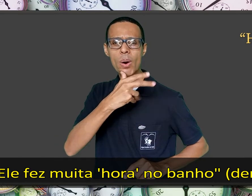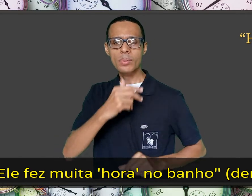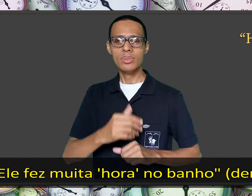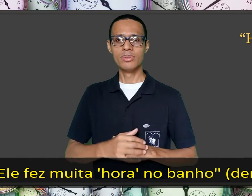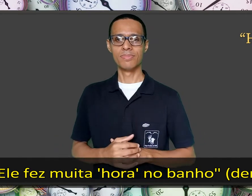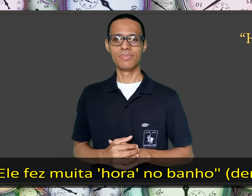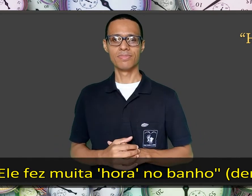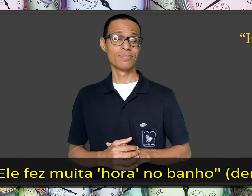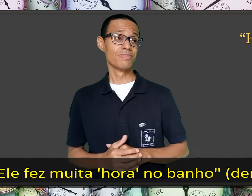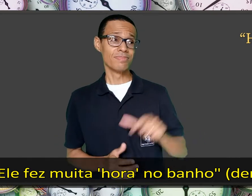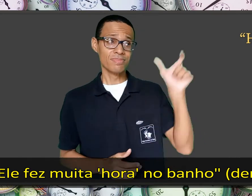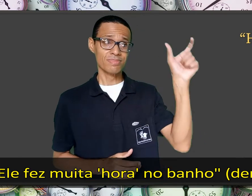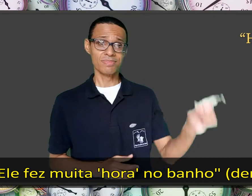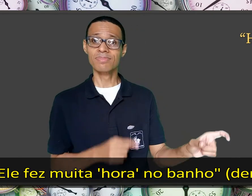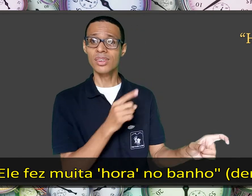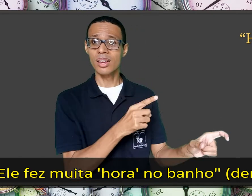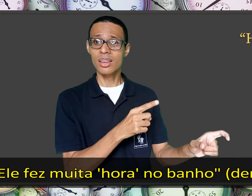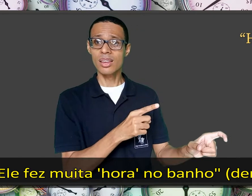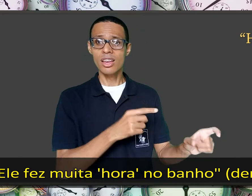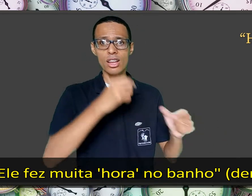Ele fez muita hora no banho.